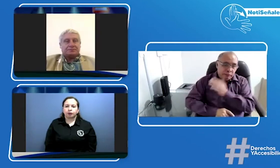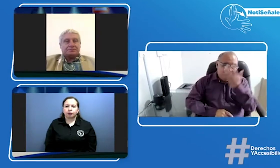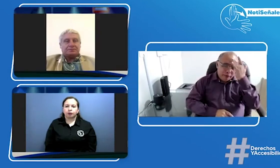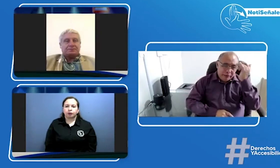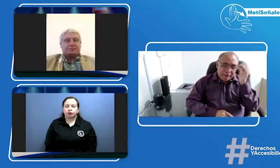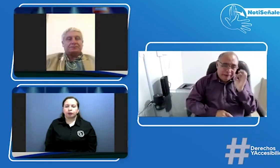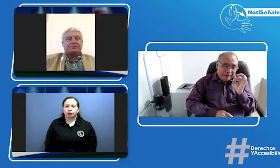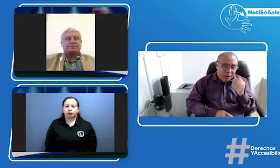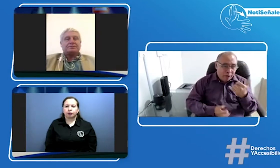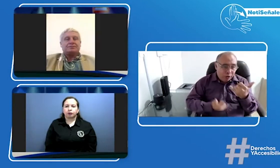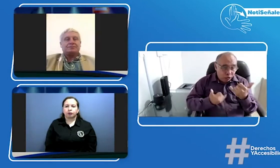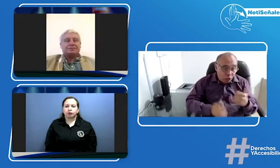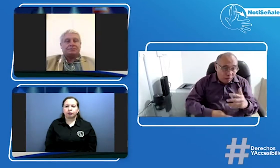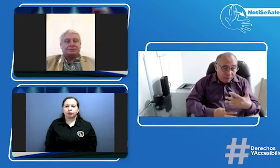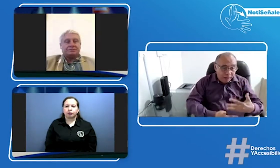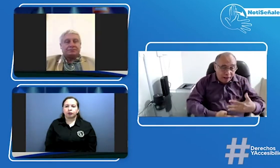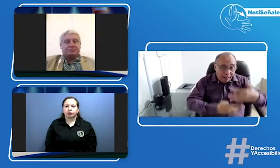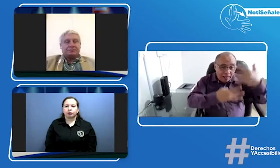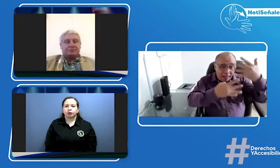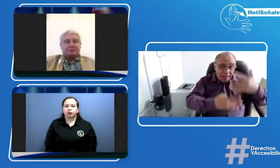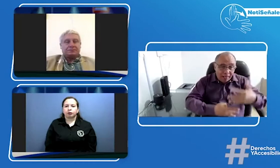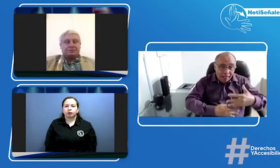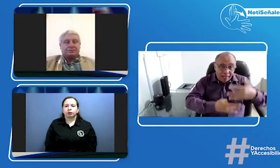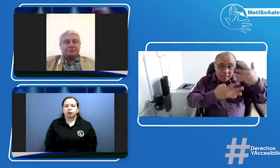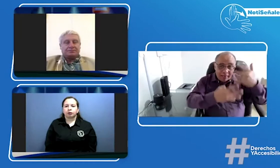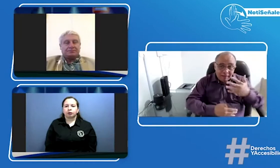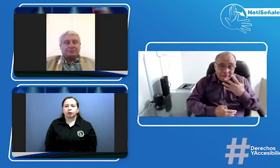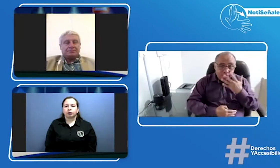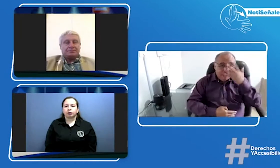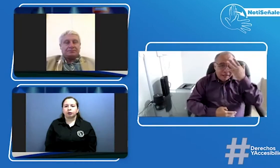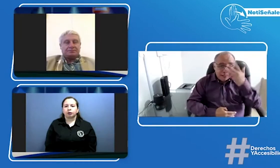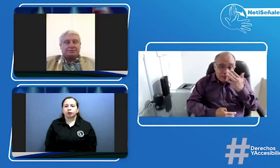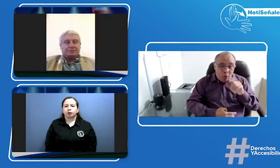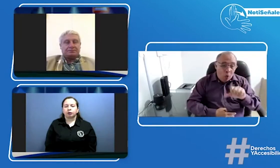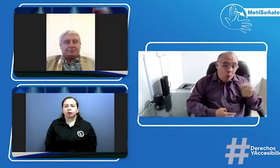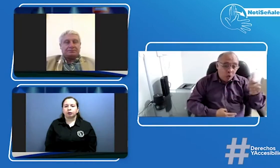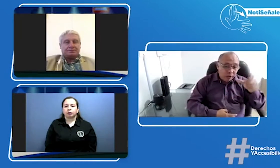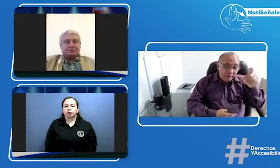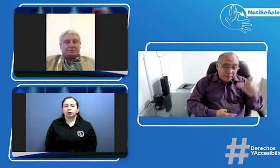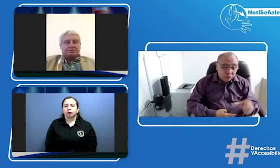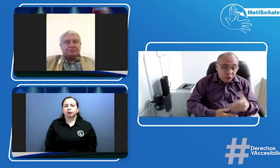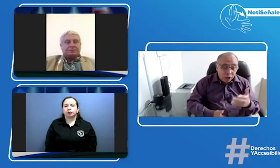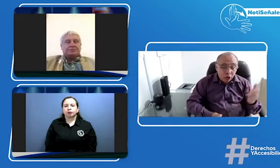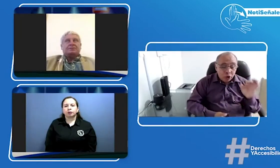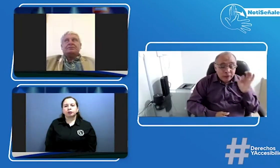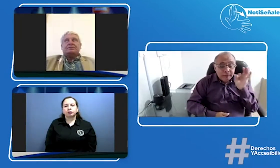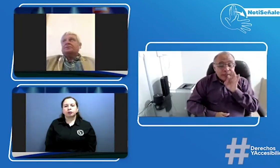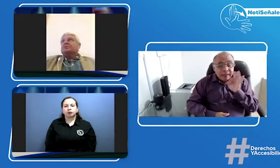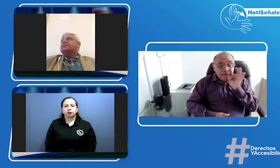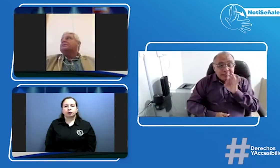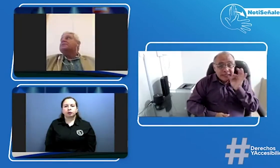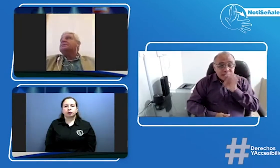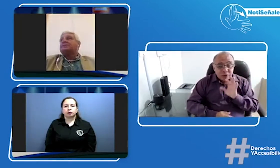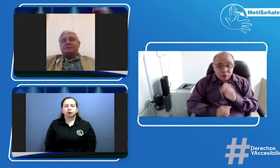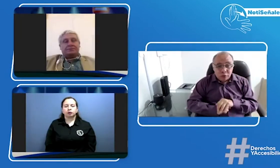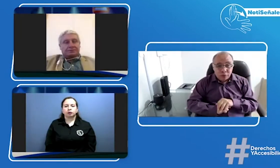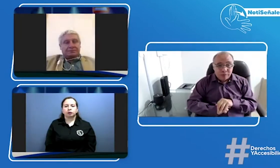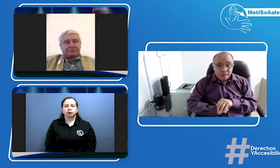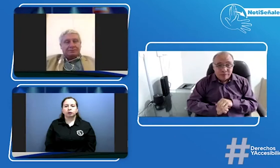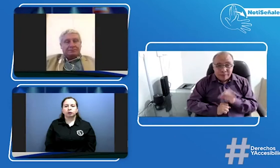Lota con el doctor Pagón el Viceministro pues porque aquí en los comentarios de nuestro Facebook Live también otra persona de